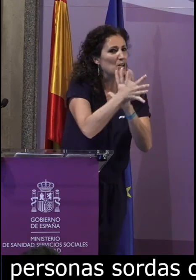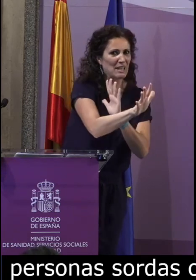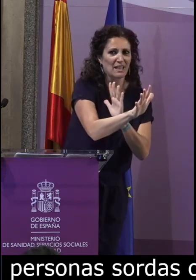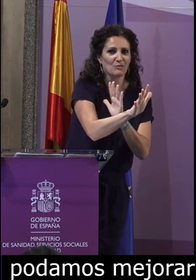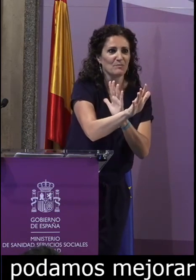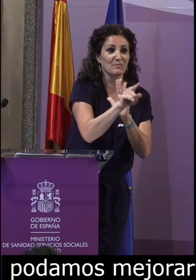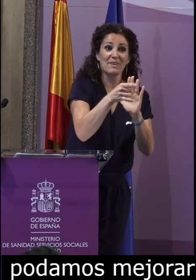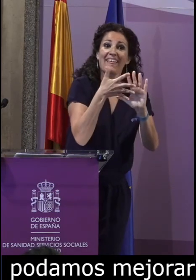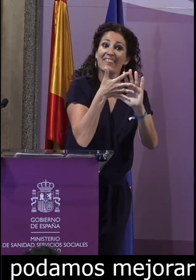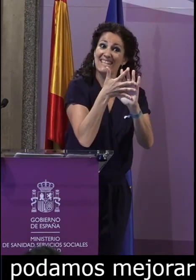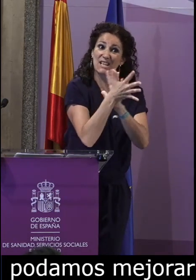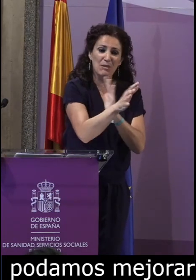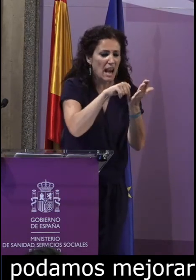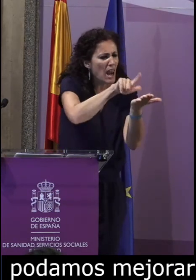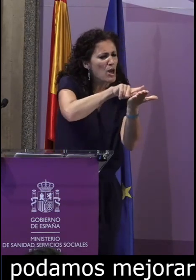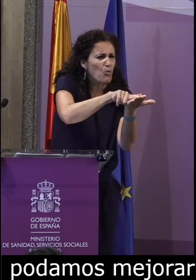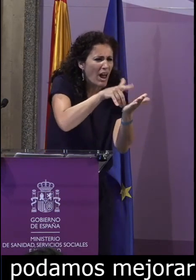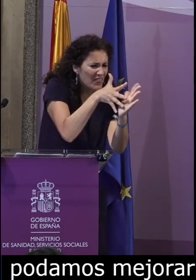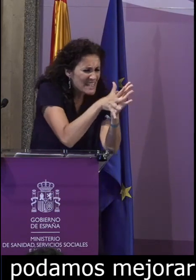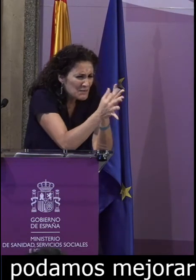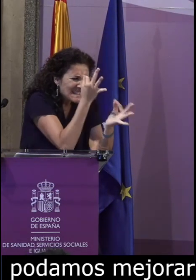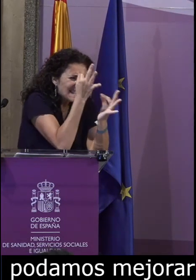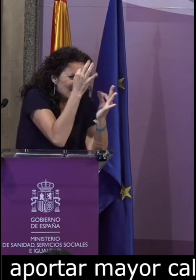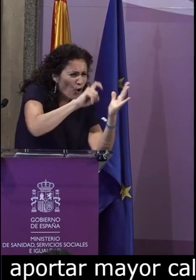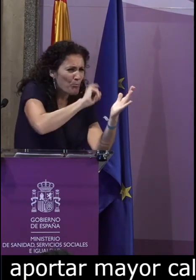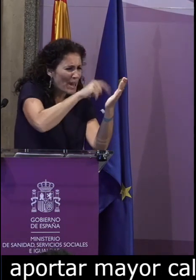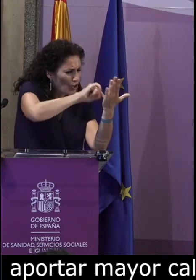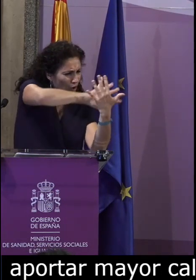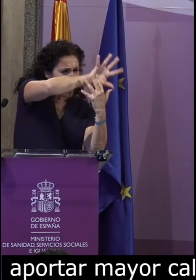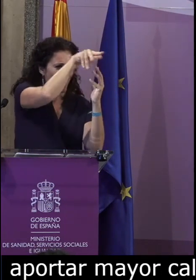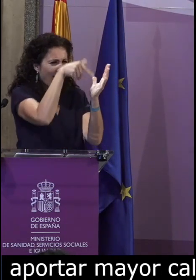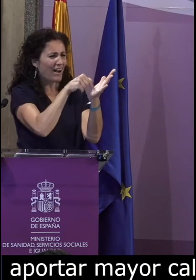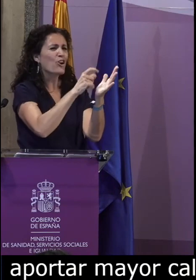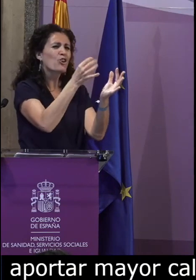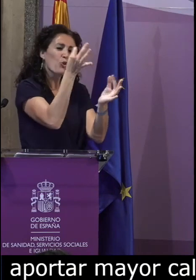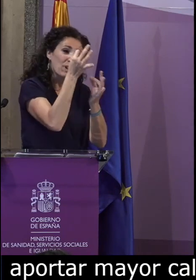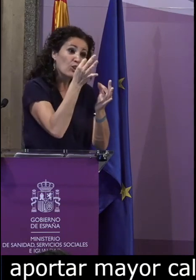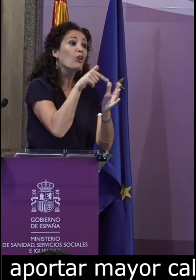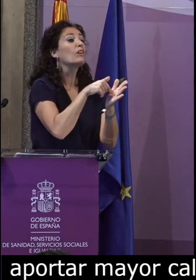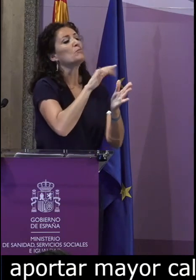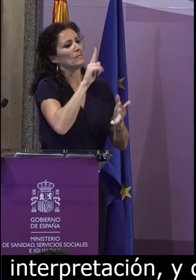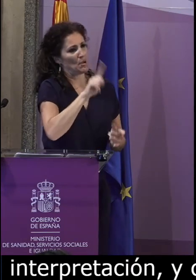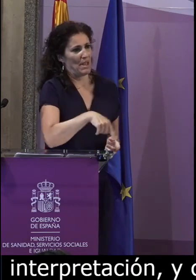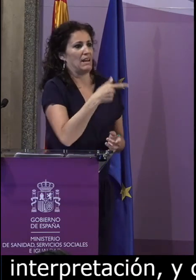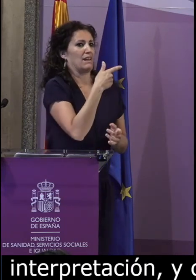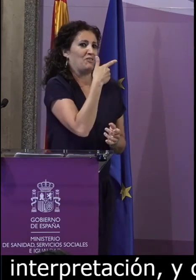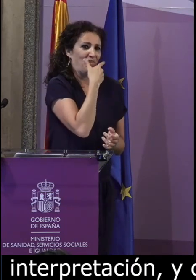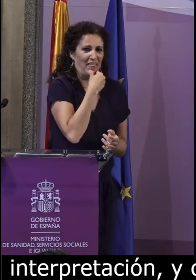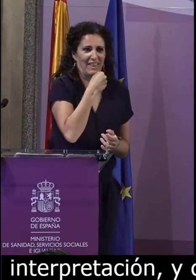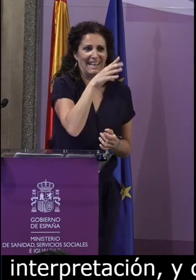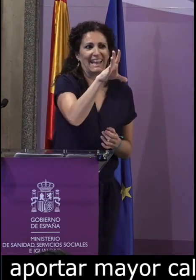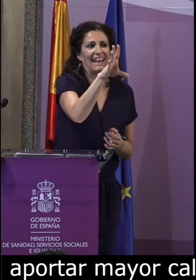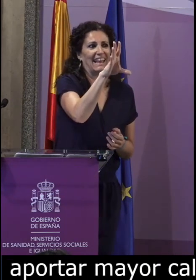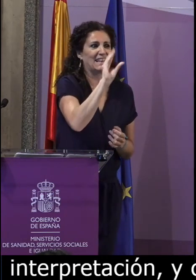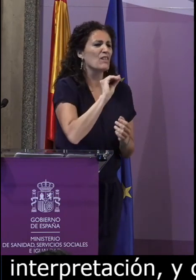como finalidad última describir describir la lengua de signos en todas sus facetas nos